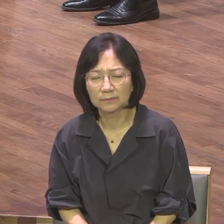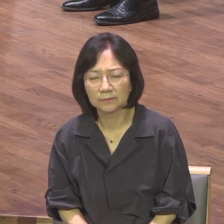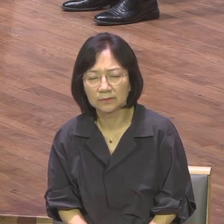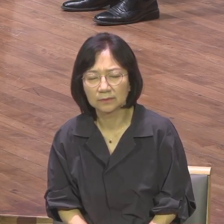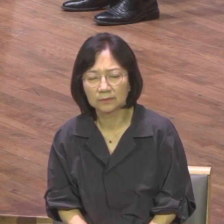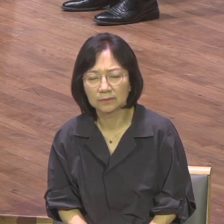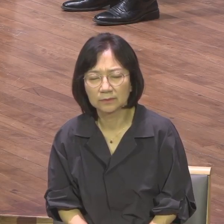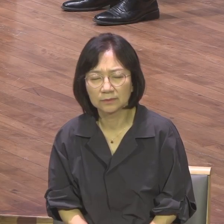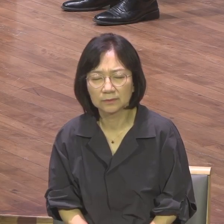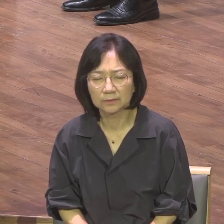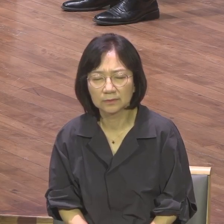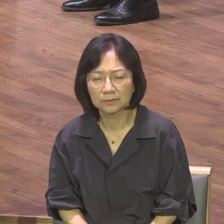하시며 복개하여